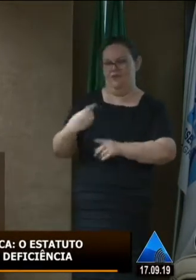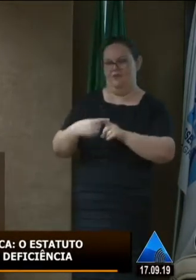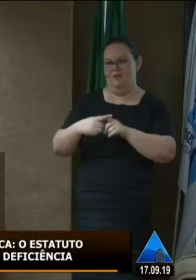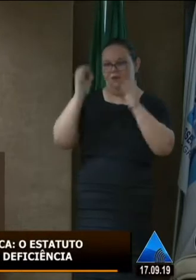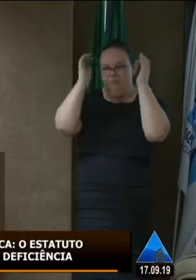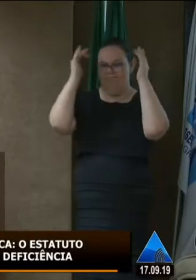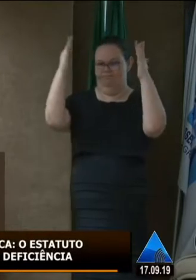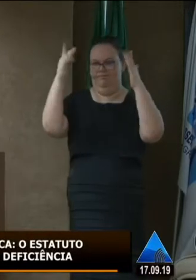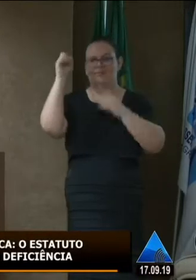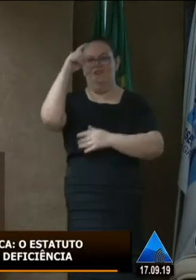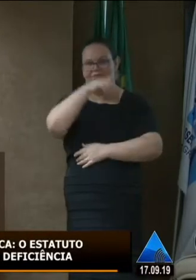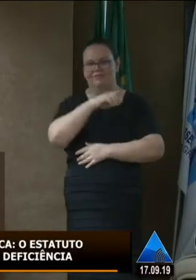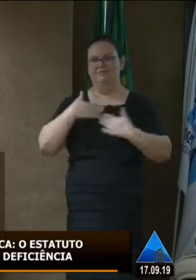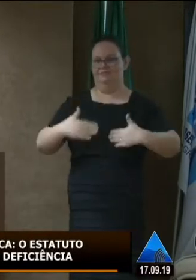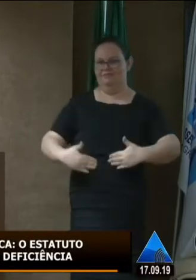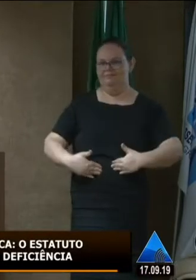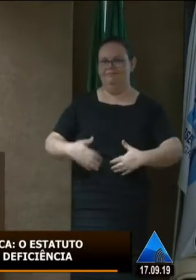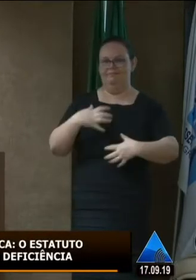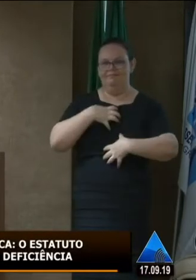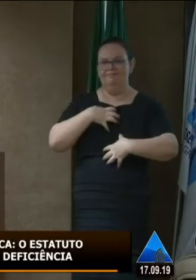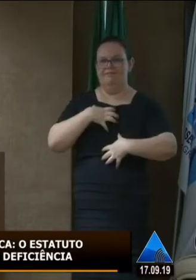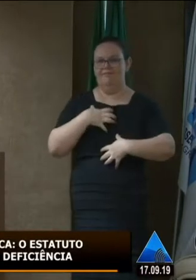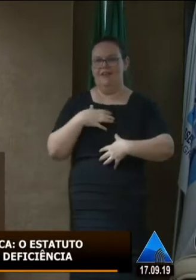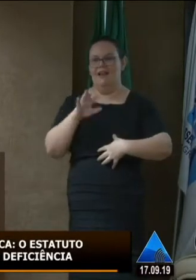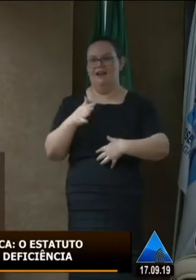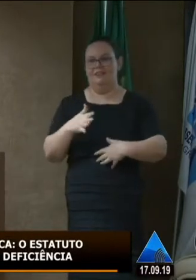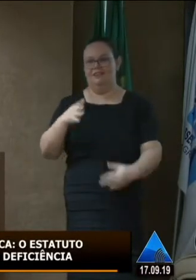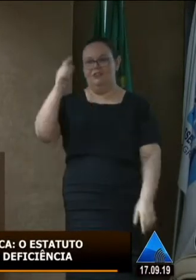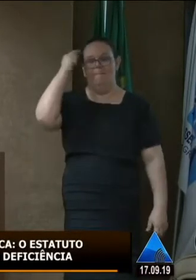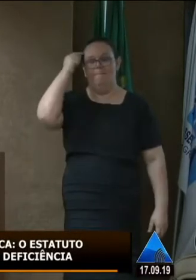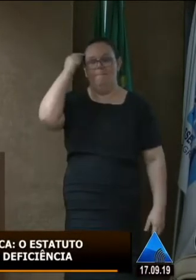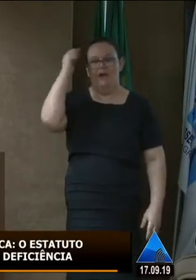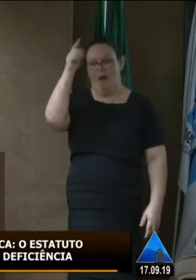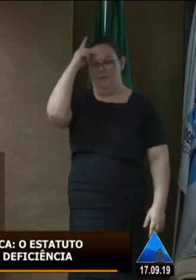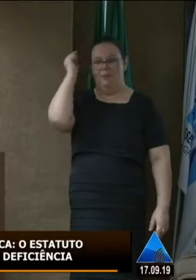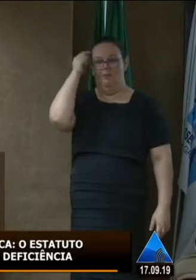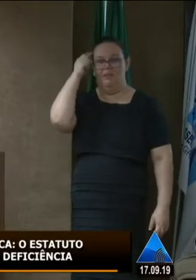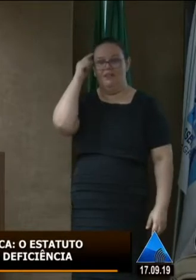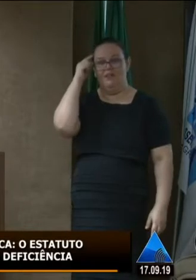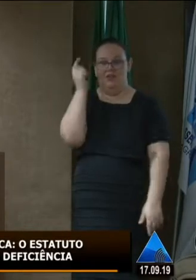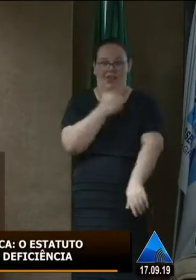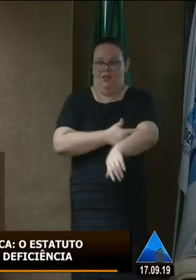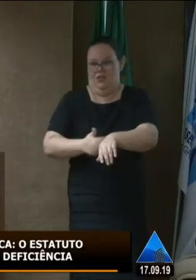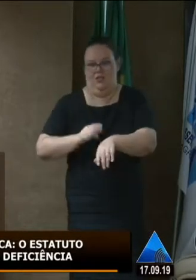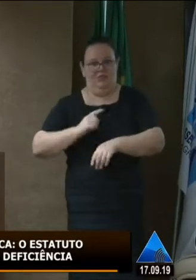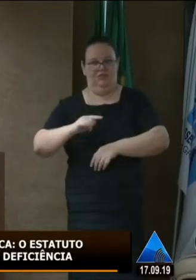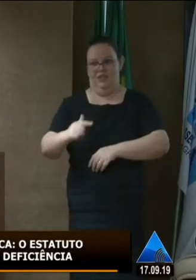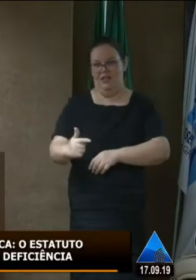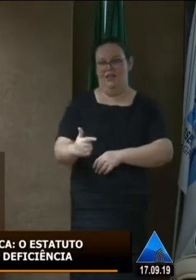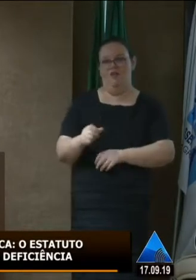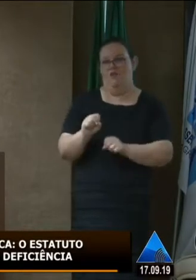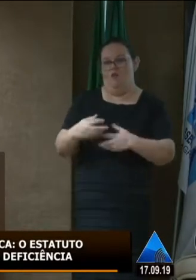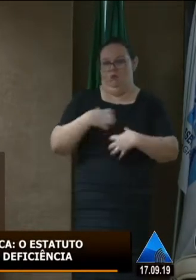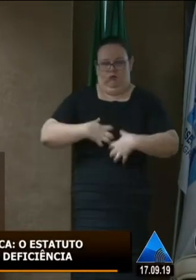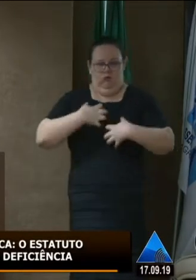comportamento quando na maioria das vezes eles acham que é birra, não tem uma boa educação, nós enquanto pai ou